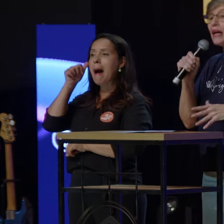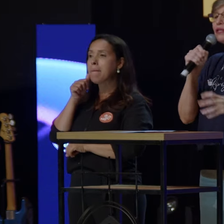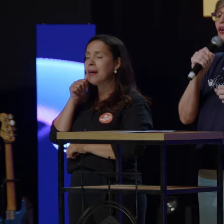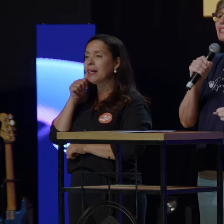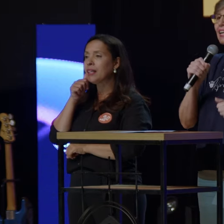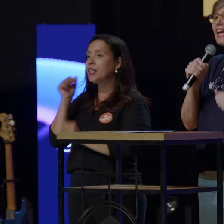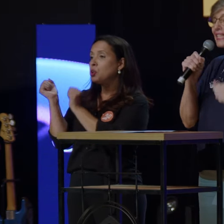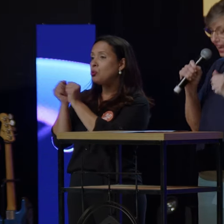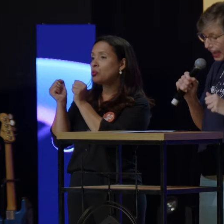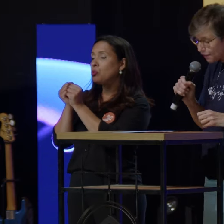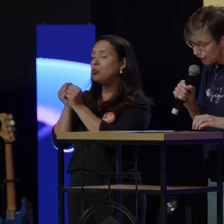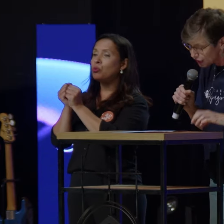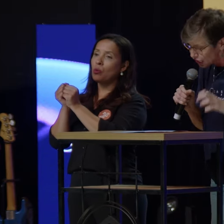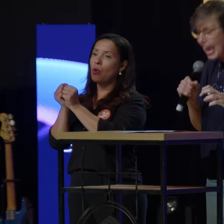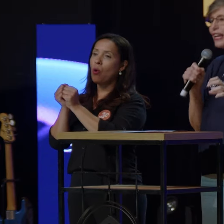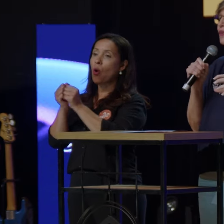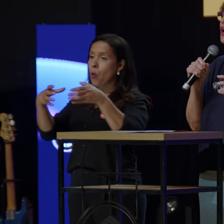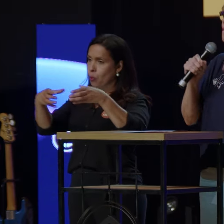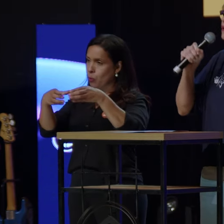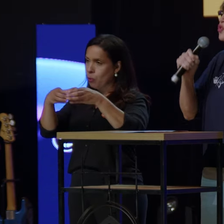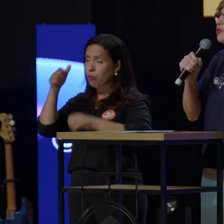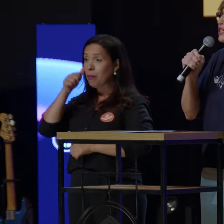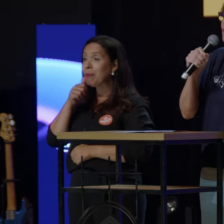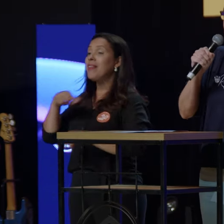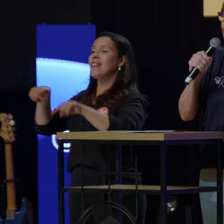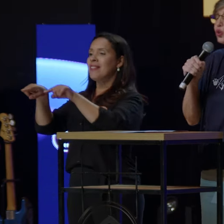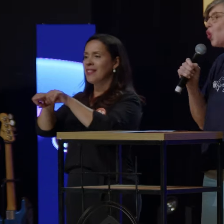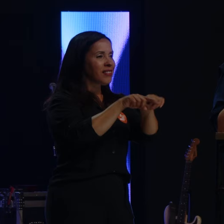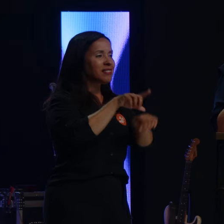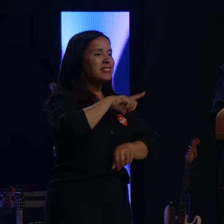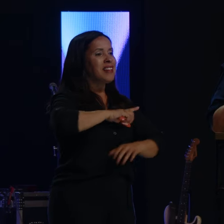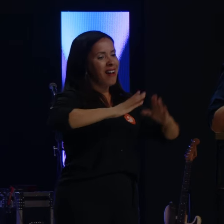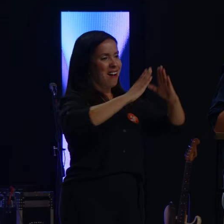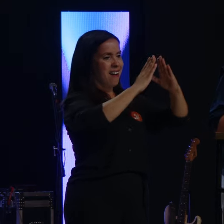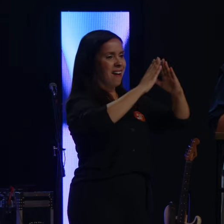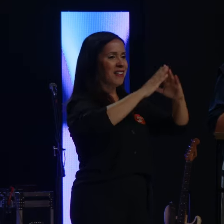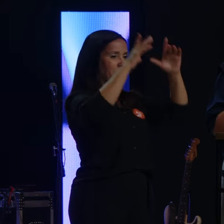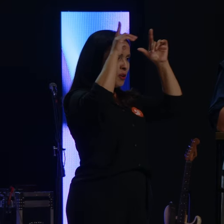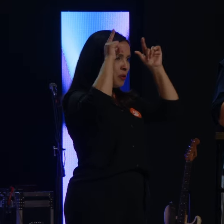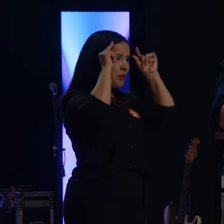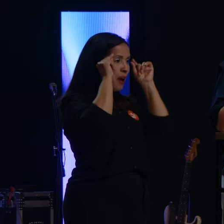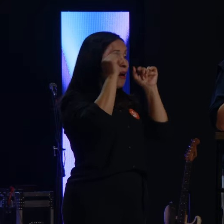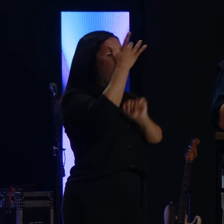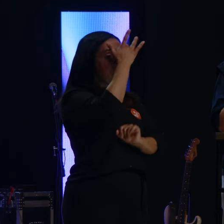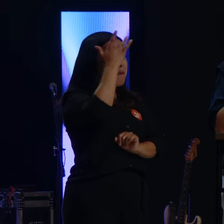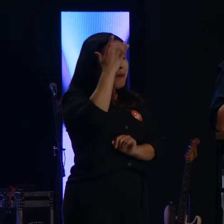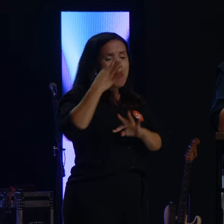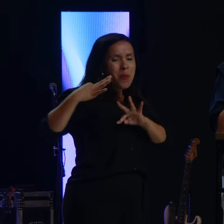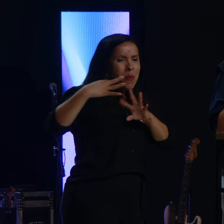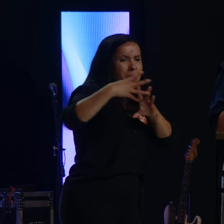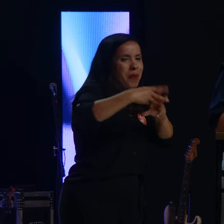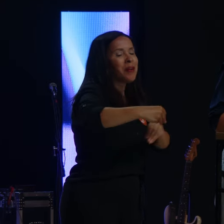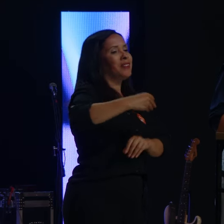e temos a nossa casa refrigério para os nossos amigos de todas as idades, para que os pais possam